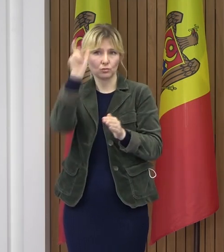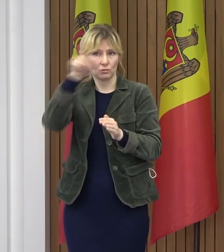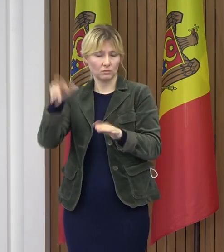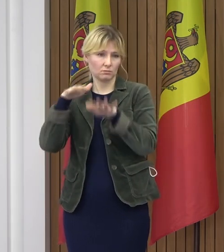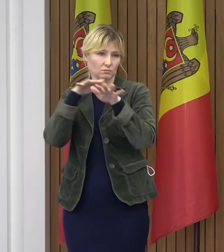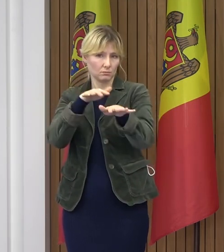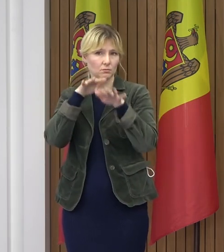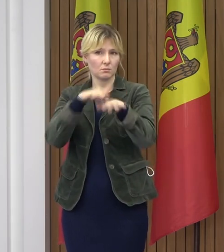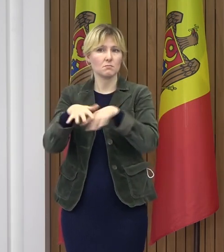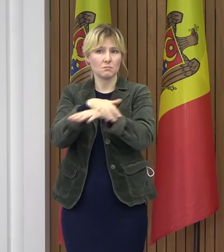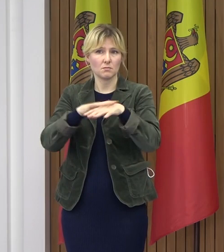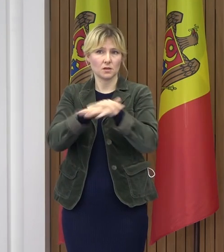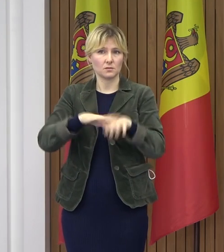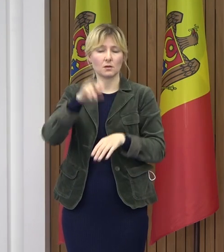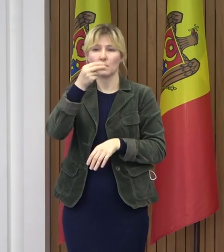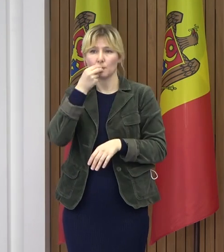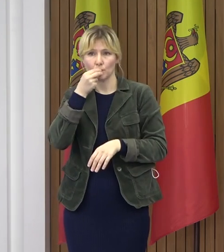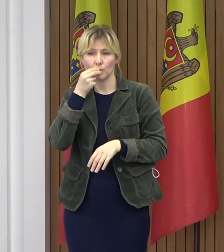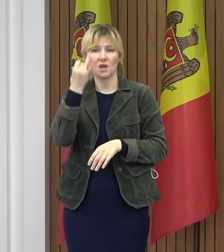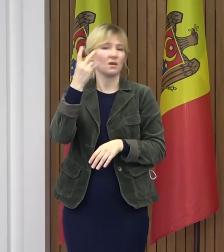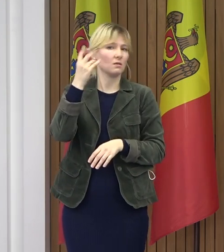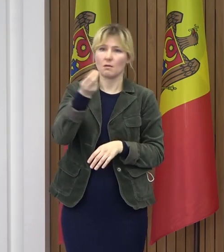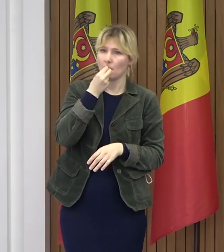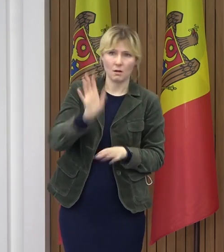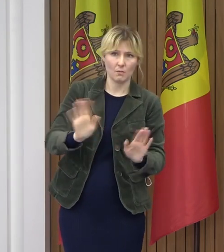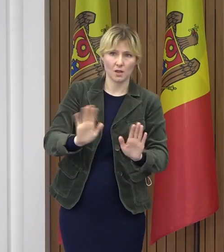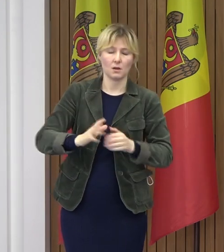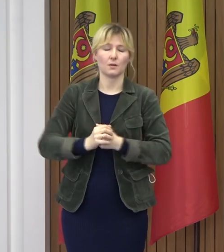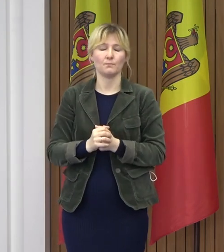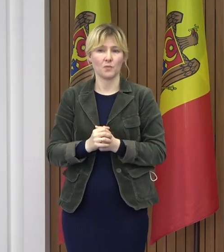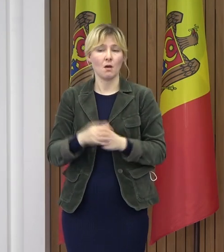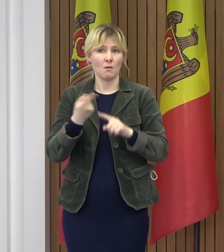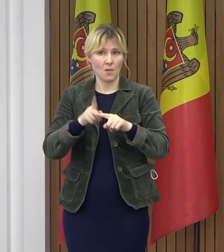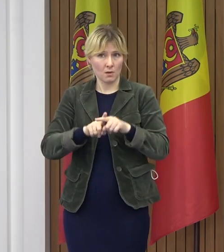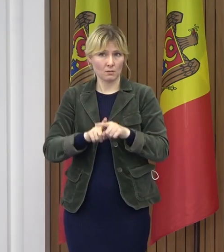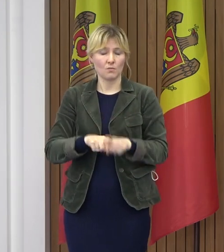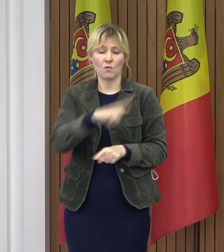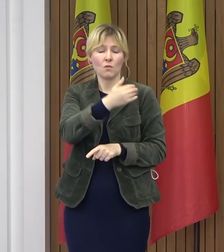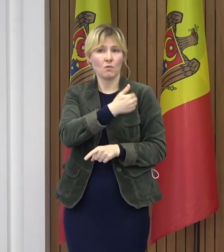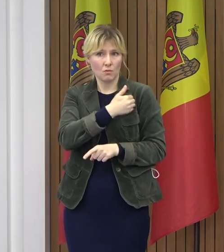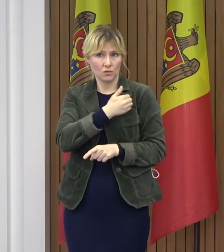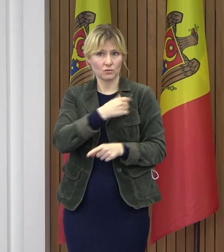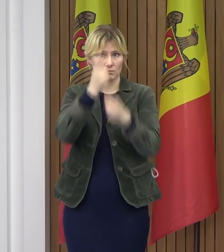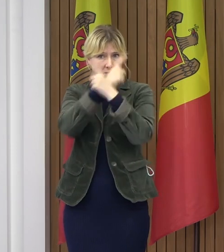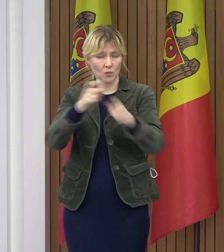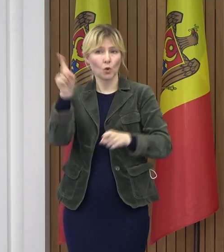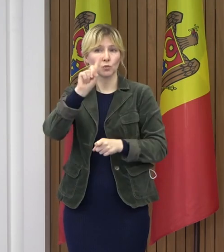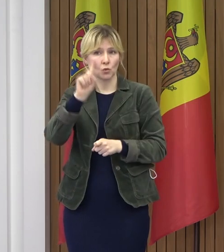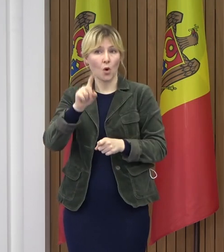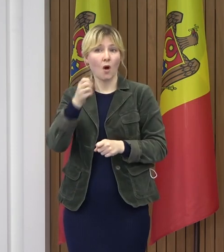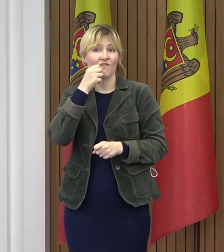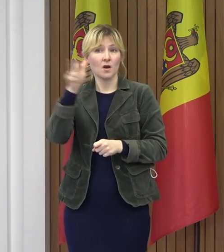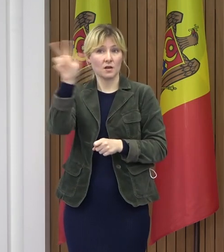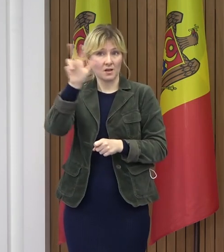persoane în piețele agroalimentare și nealimentare. Cu atât mai mult cu cât decalajul între ora 15, când urmează să fie închise